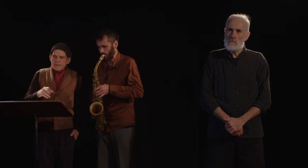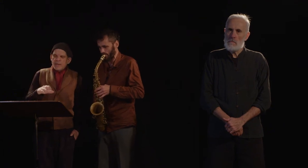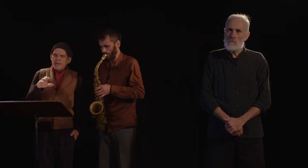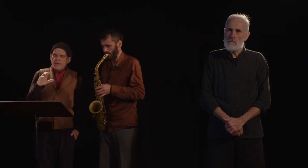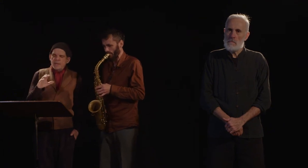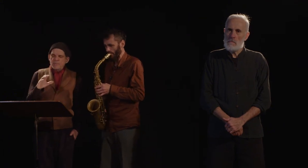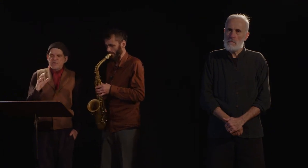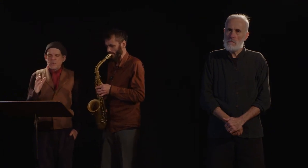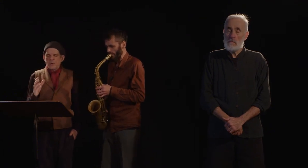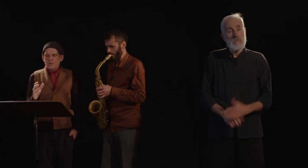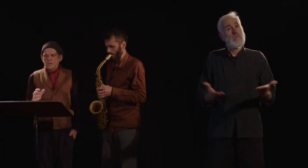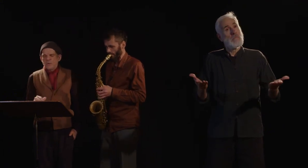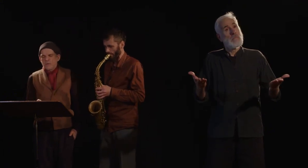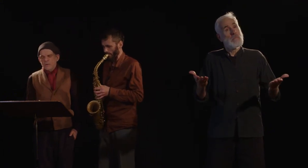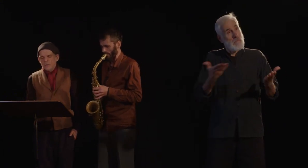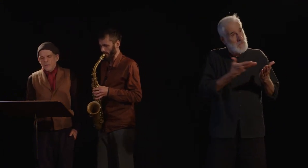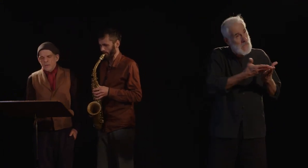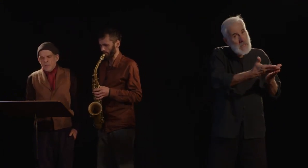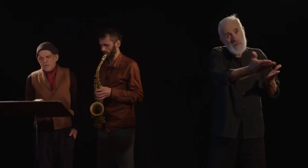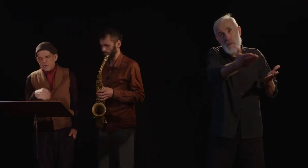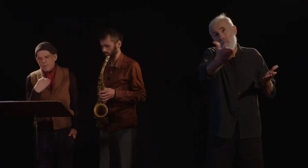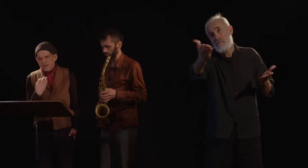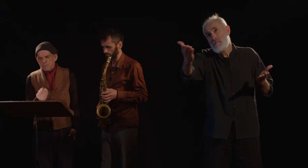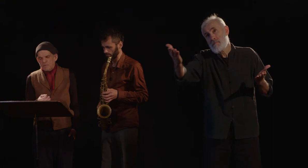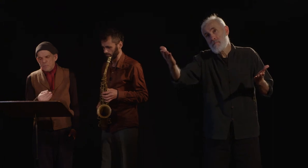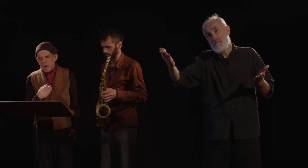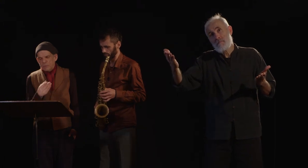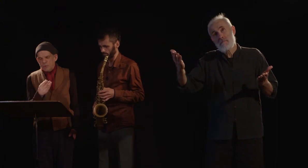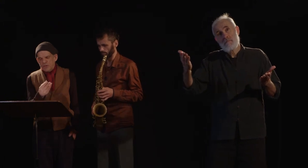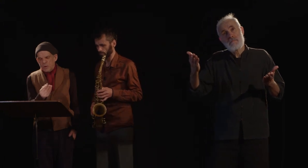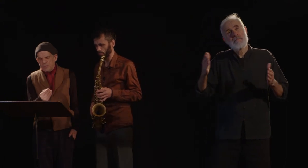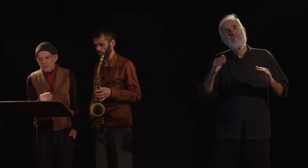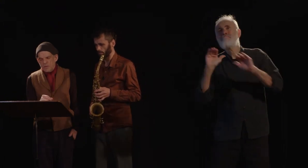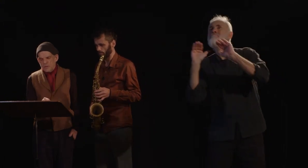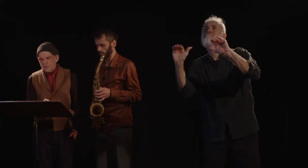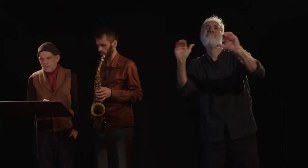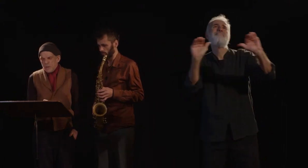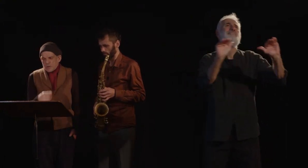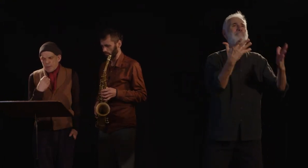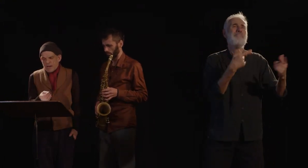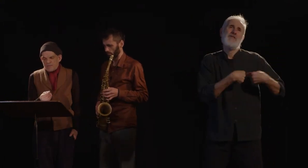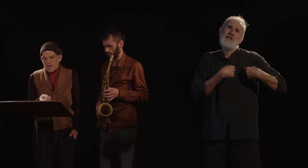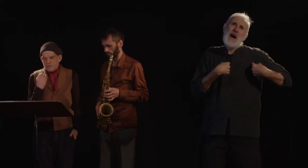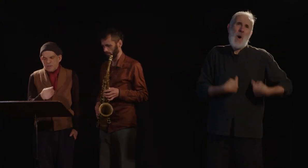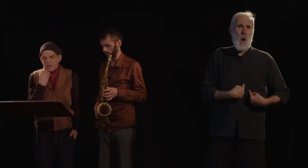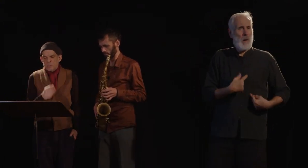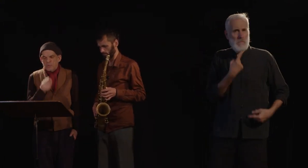Et, messieurs, je ne m'adresse pas seulement à votre générosité, je m'adresse à ce qu'il y a de plus